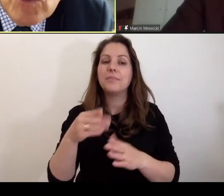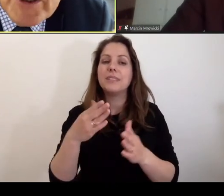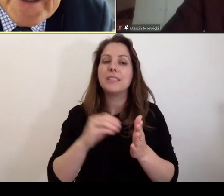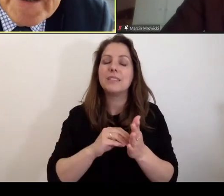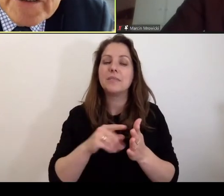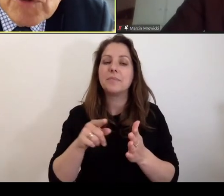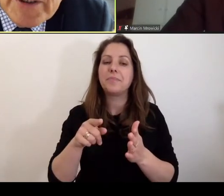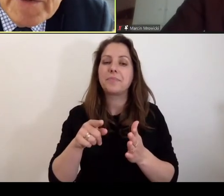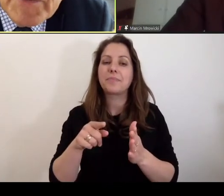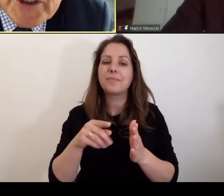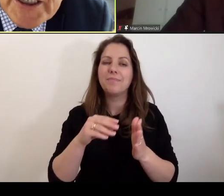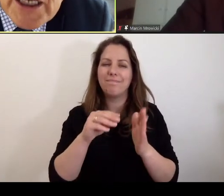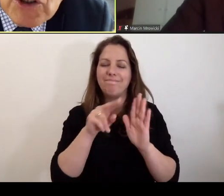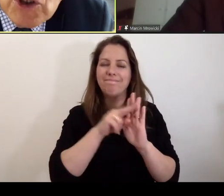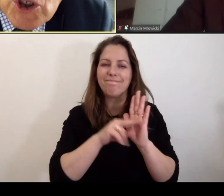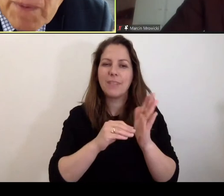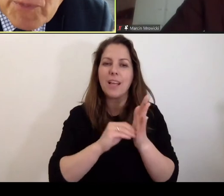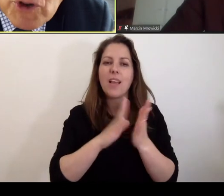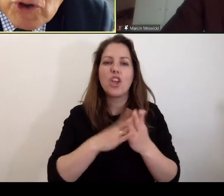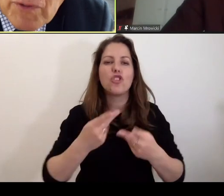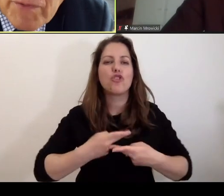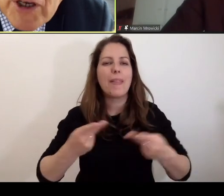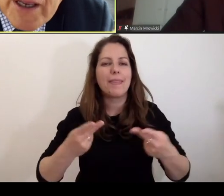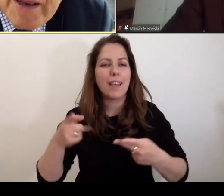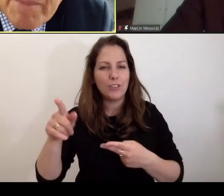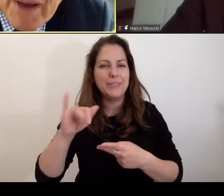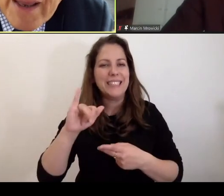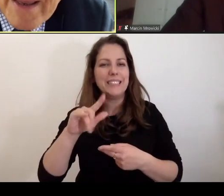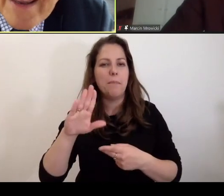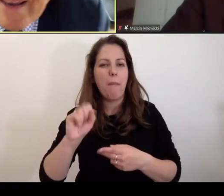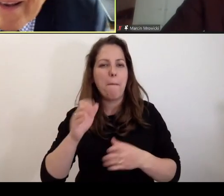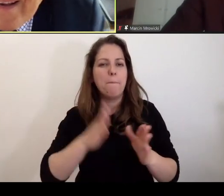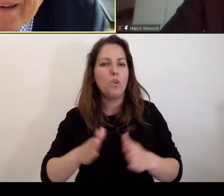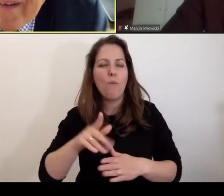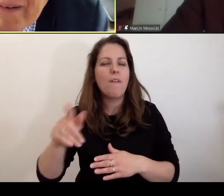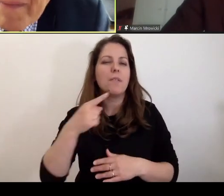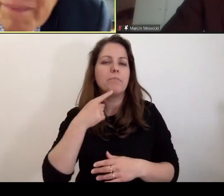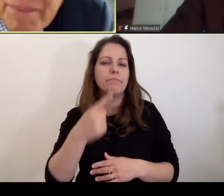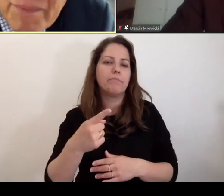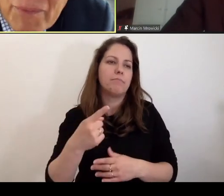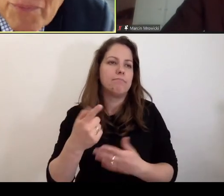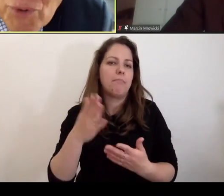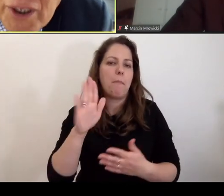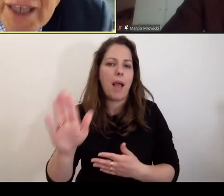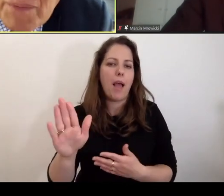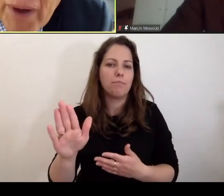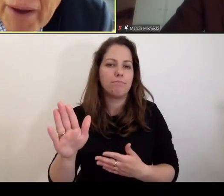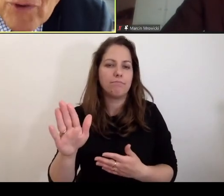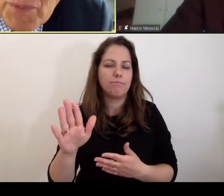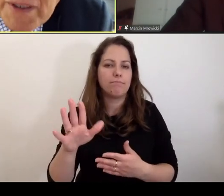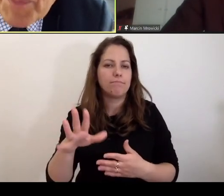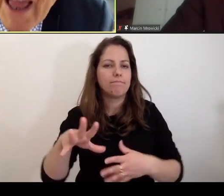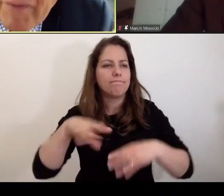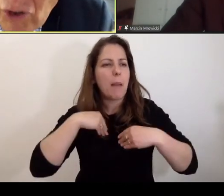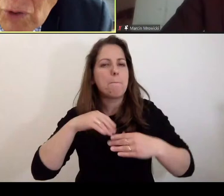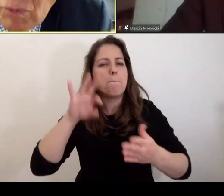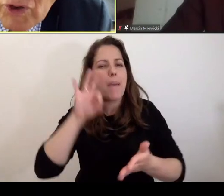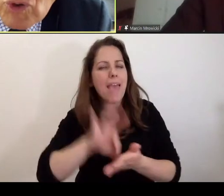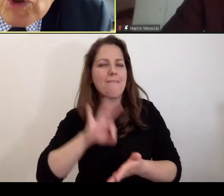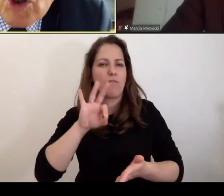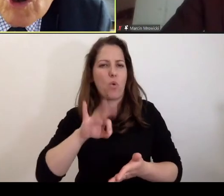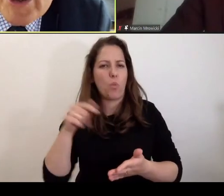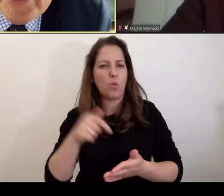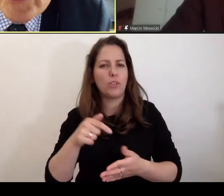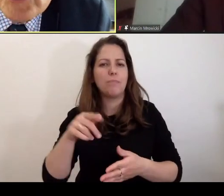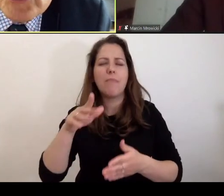z których wynika, że ta izba przygotowawcza ma uzyskać pewność, ma sprawdzić,